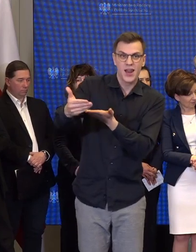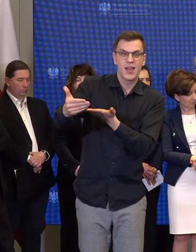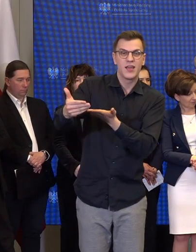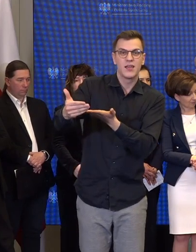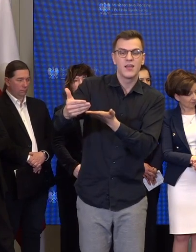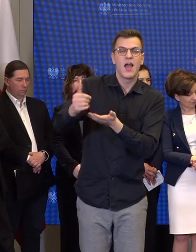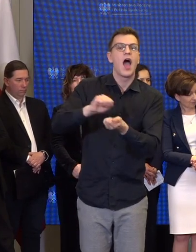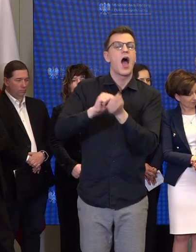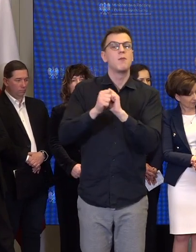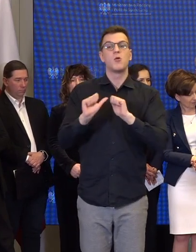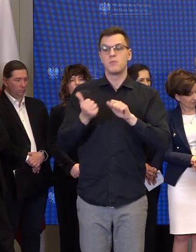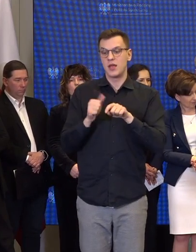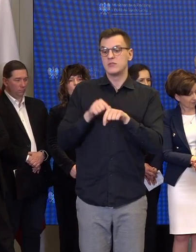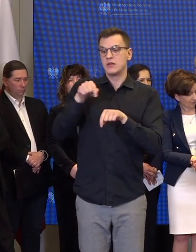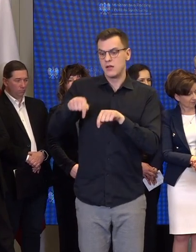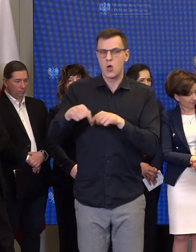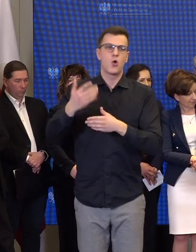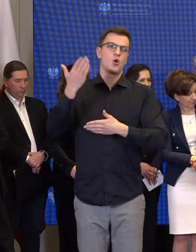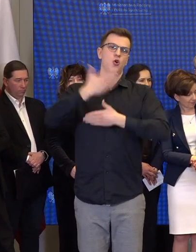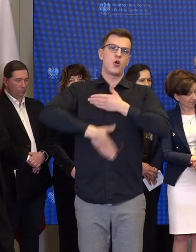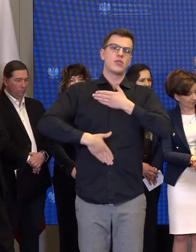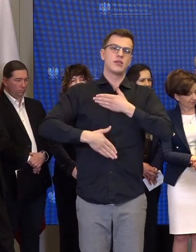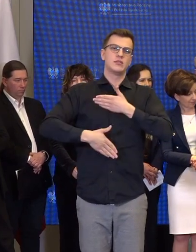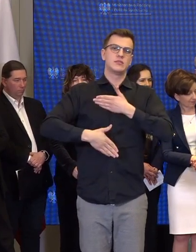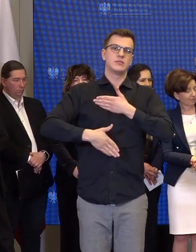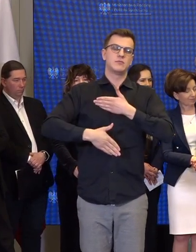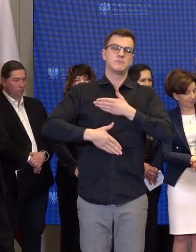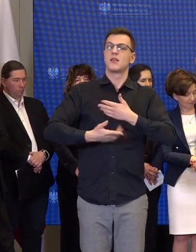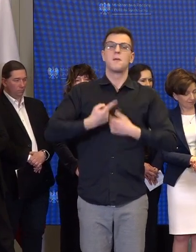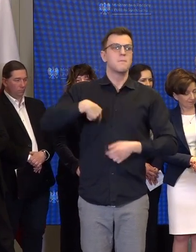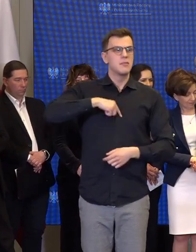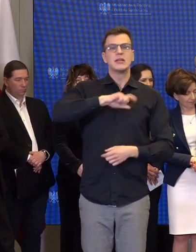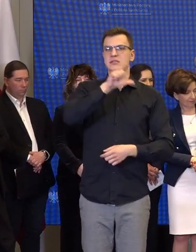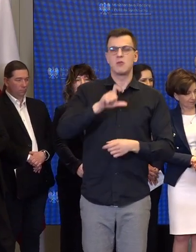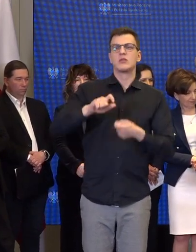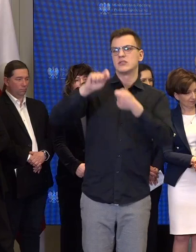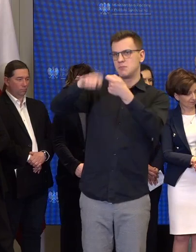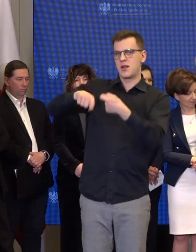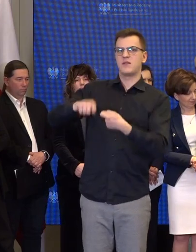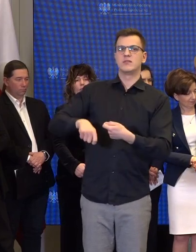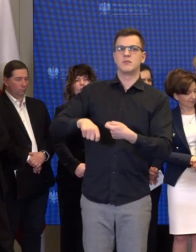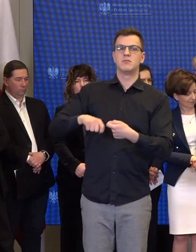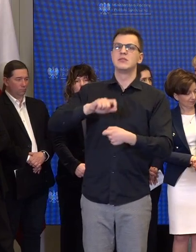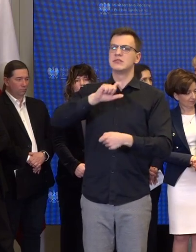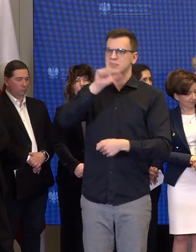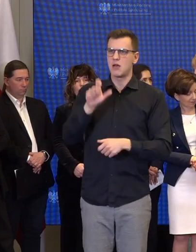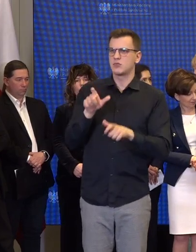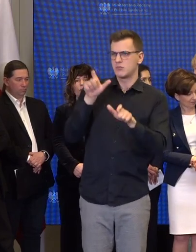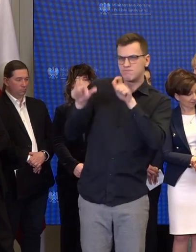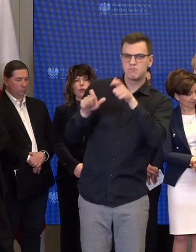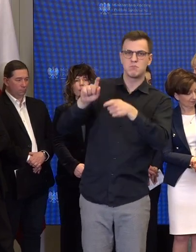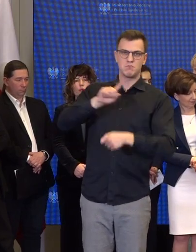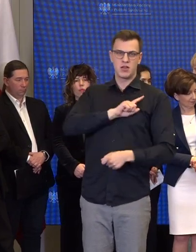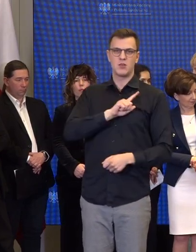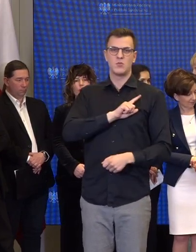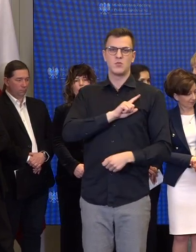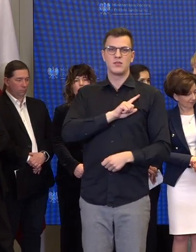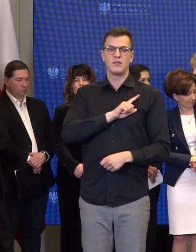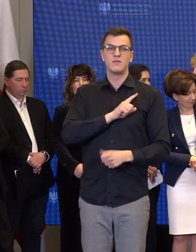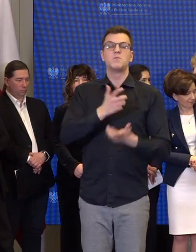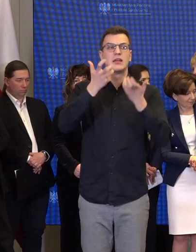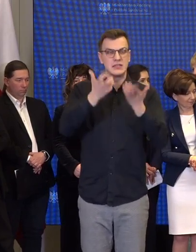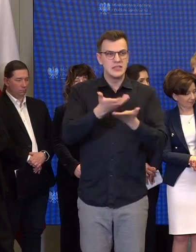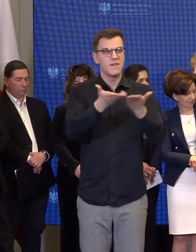czy też nie. Będziemy mówić sprawdzam, będziemy tego pilnować i chcę, żeby Państwo wiedzieli,